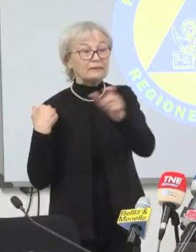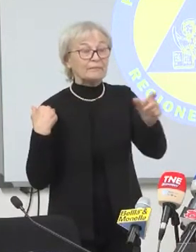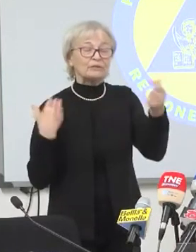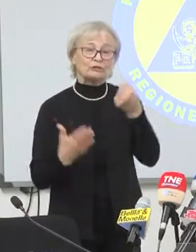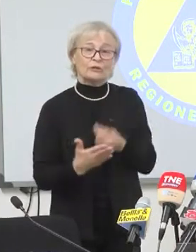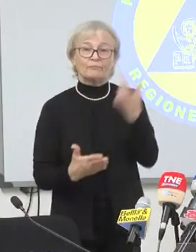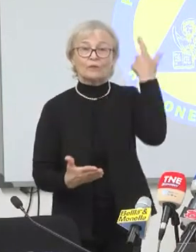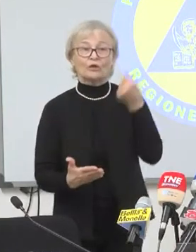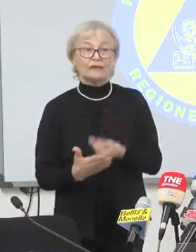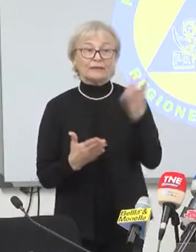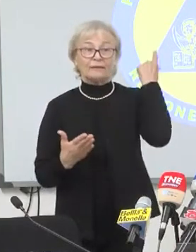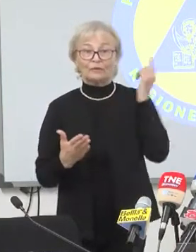importante. Grazie. Grazie. Grazie. Grazie.